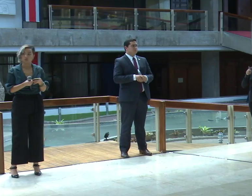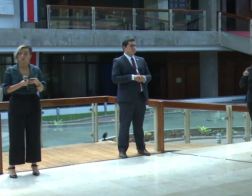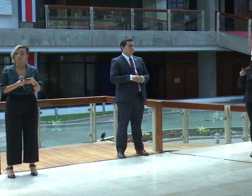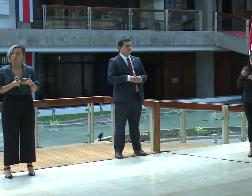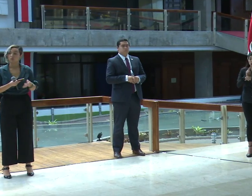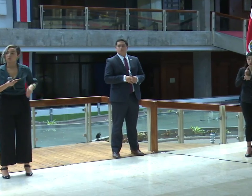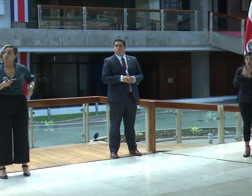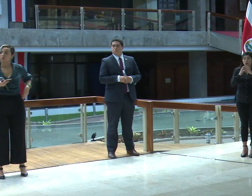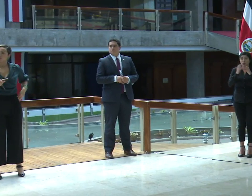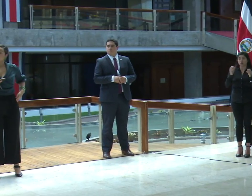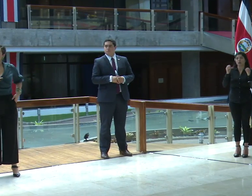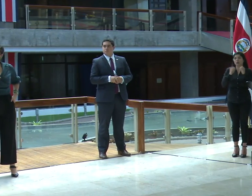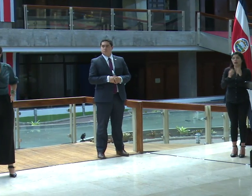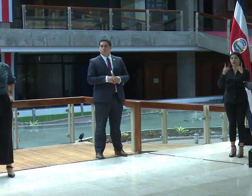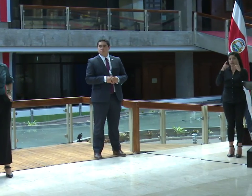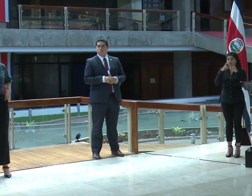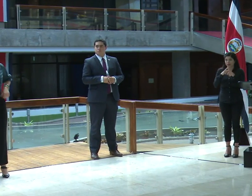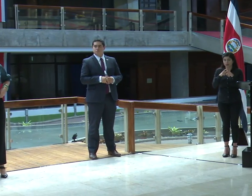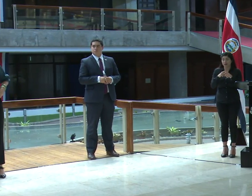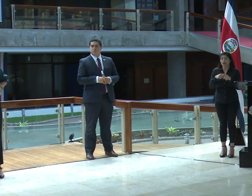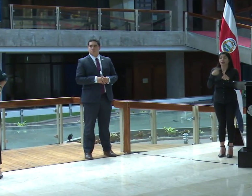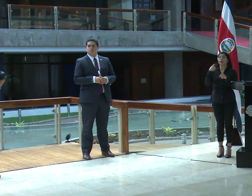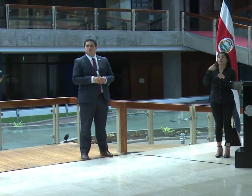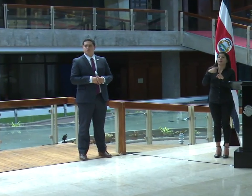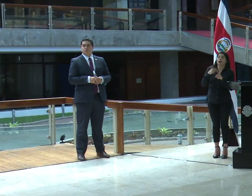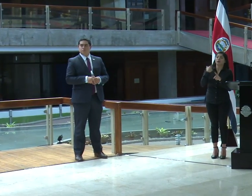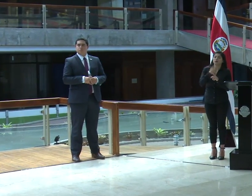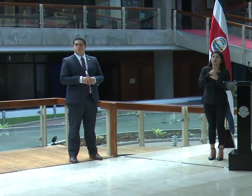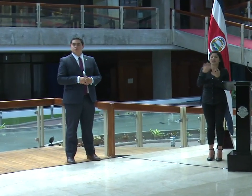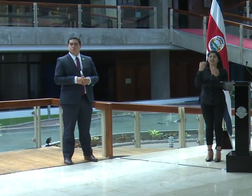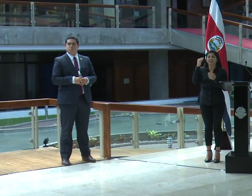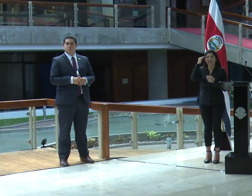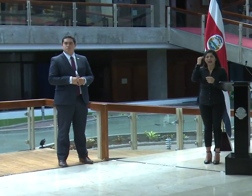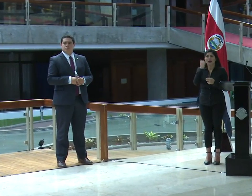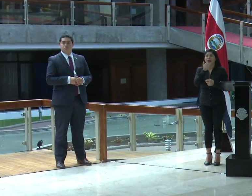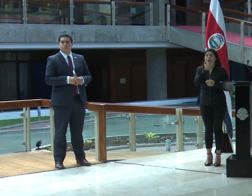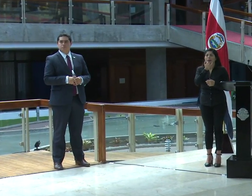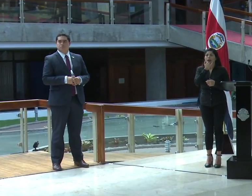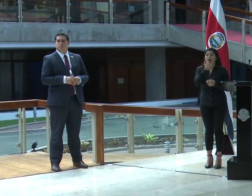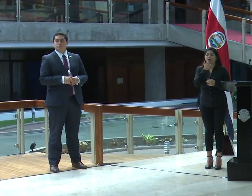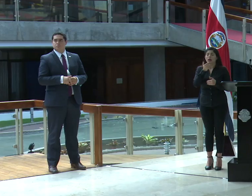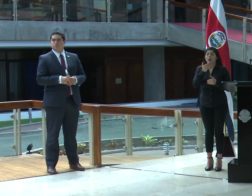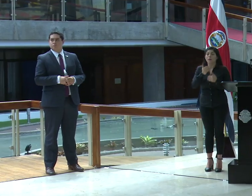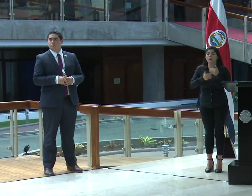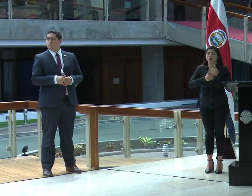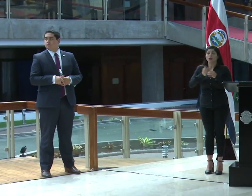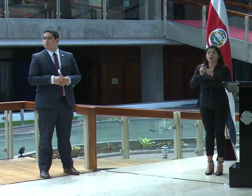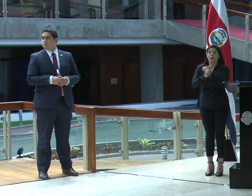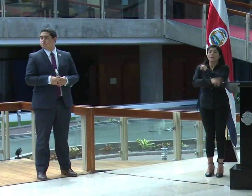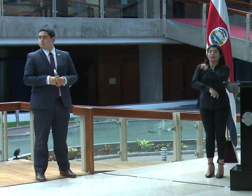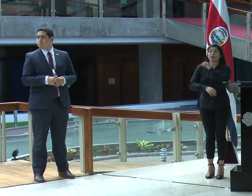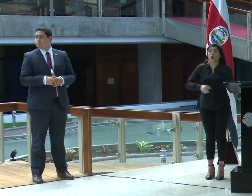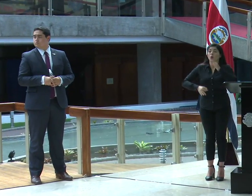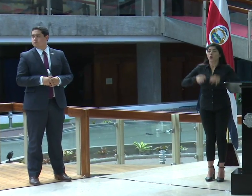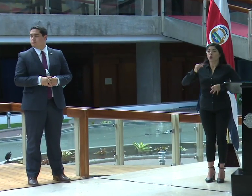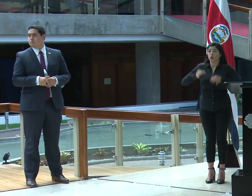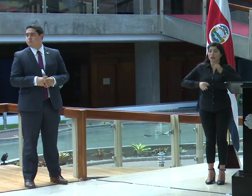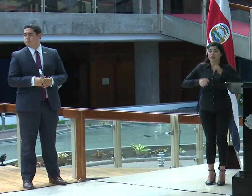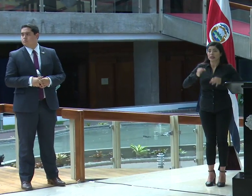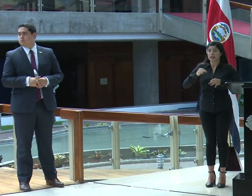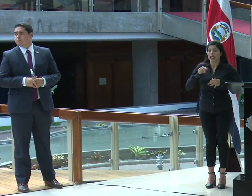aquí en Costa Rica. Y aunado a esto es, queremos saber qué va a pasar con los procesos penales, los procesos judiciales,